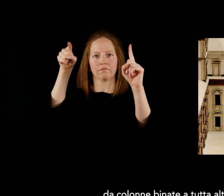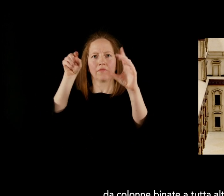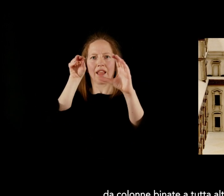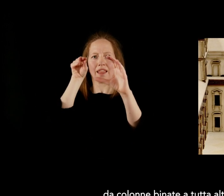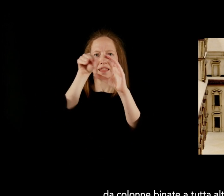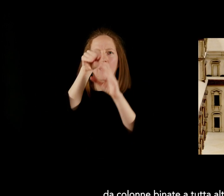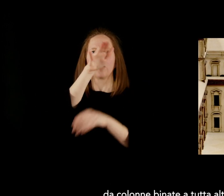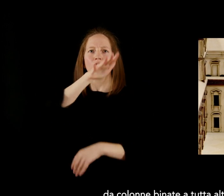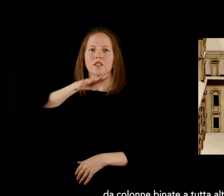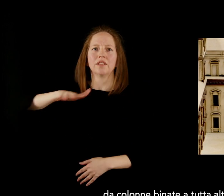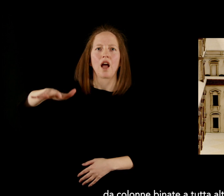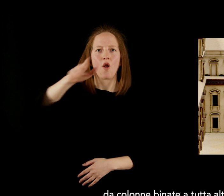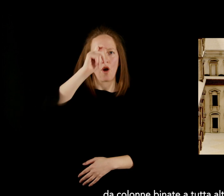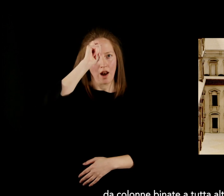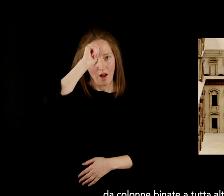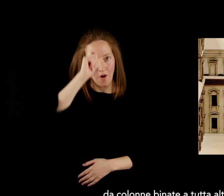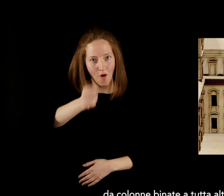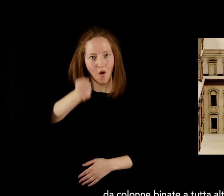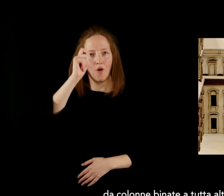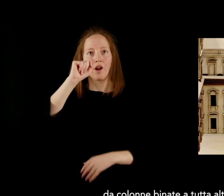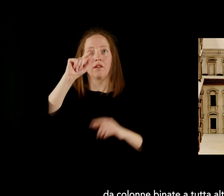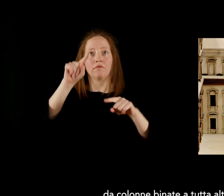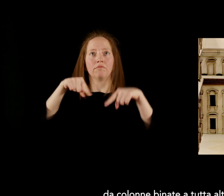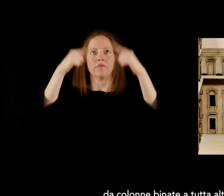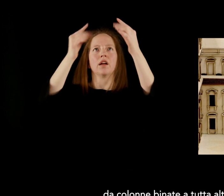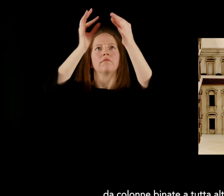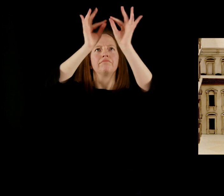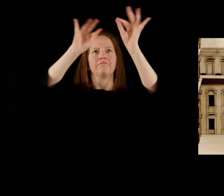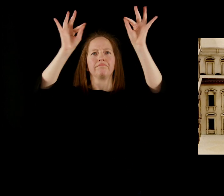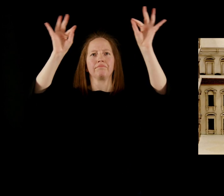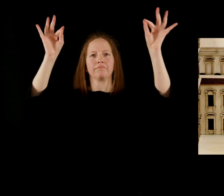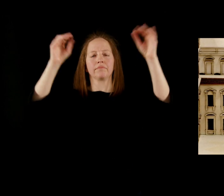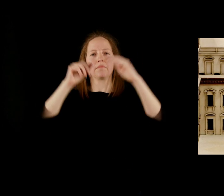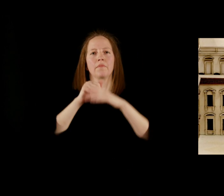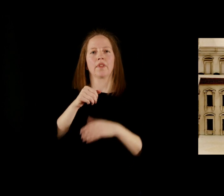altezza e, in alto, da un frontone ornamentale decorato.